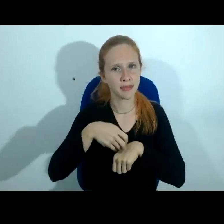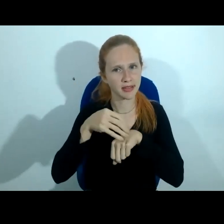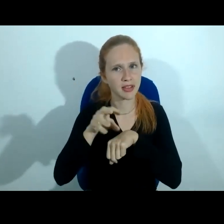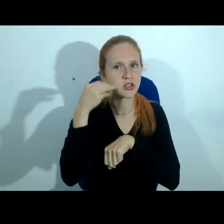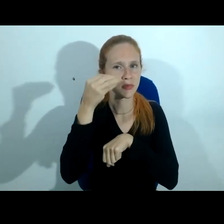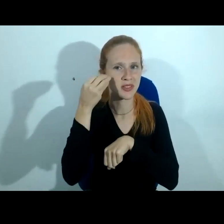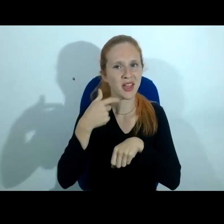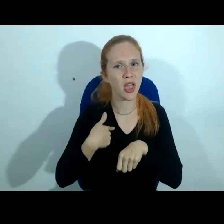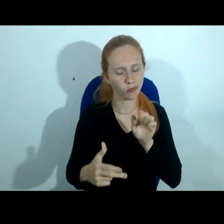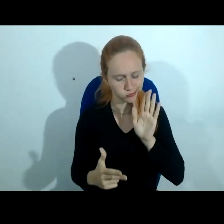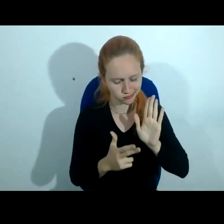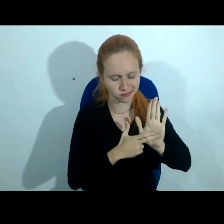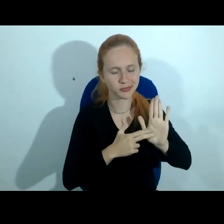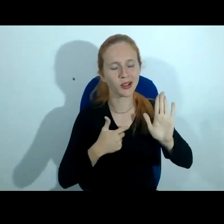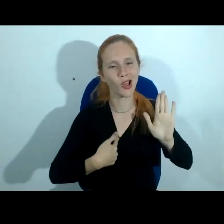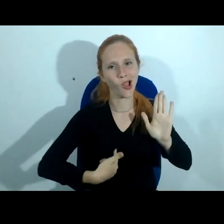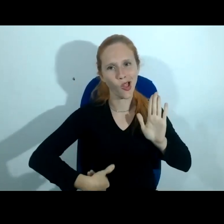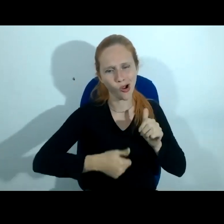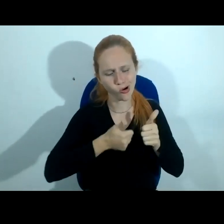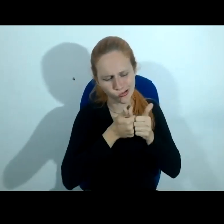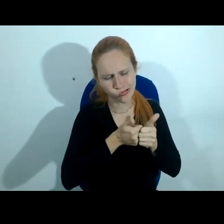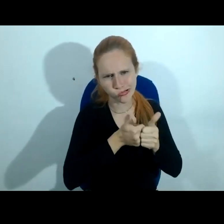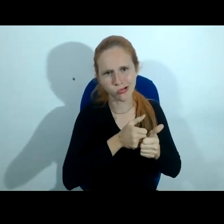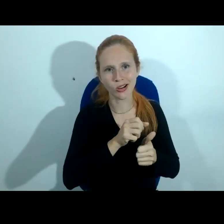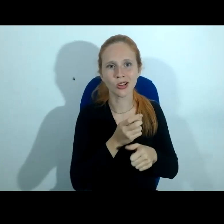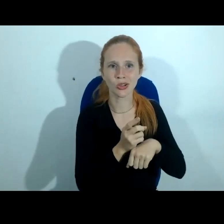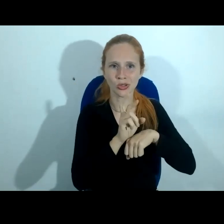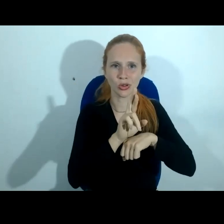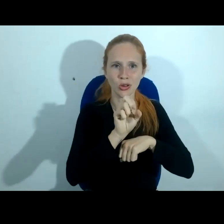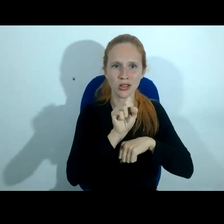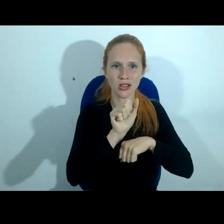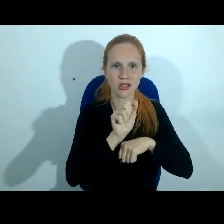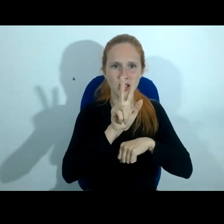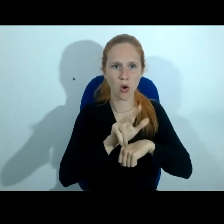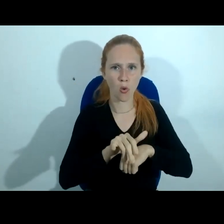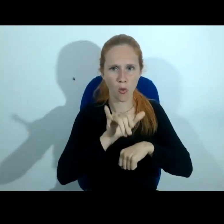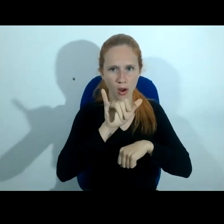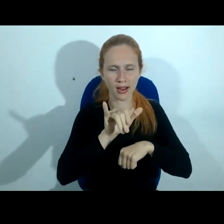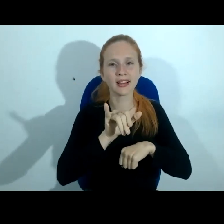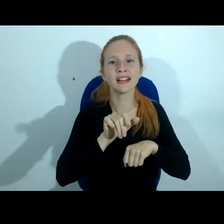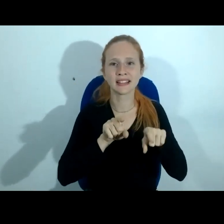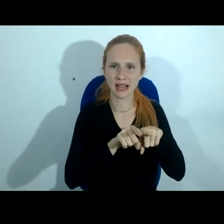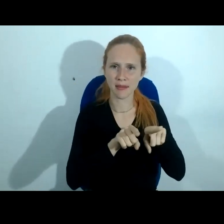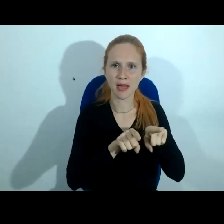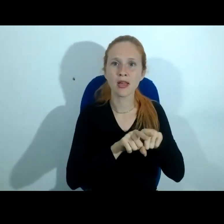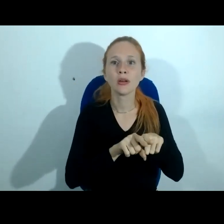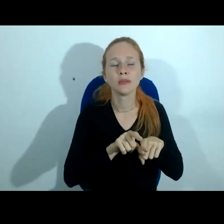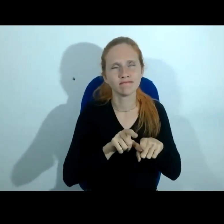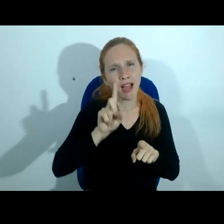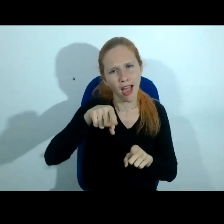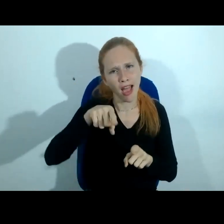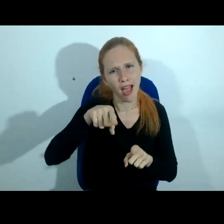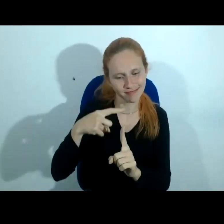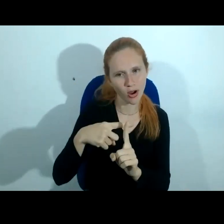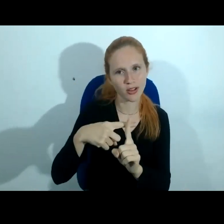eu vou até fazer uma confissão de culpa aqui, acompanhe muito agora o doutor Saway, que ninguém usou, enfim, de maneira positiva, mas vira e